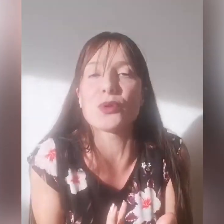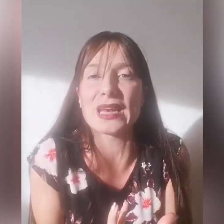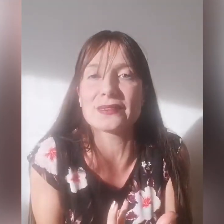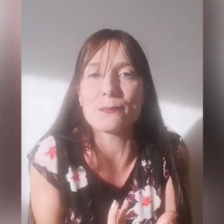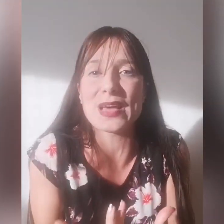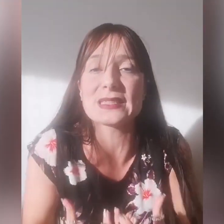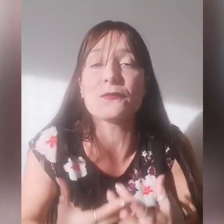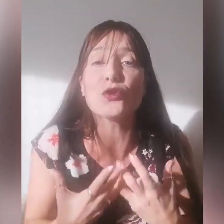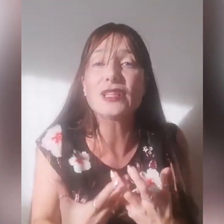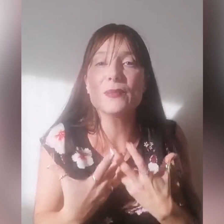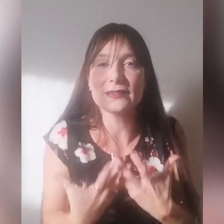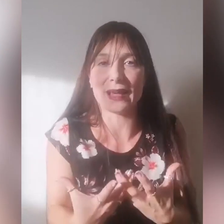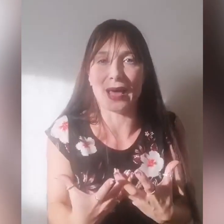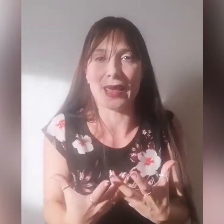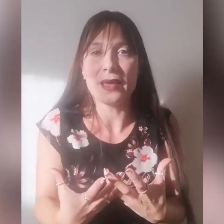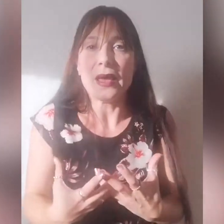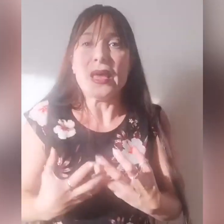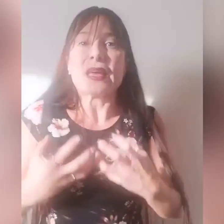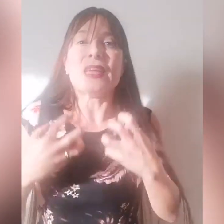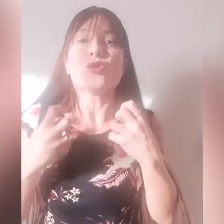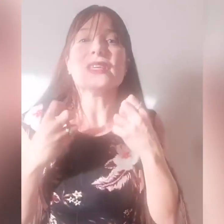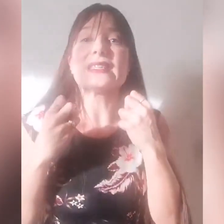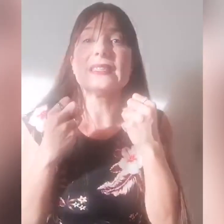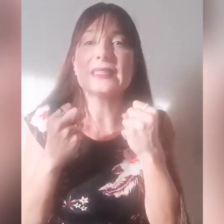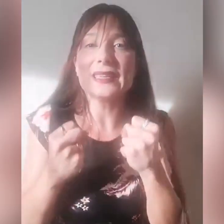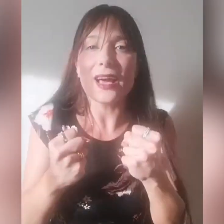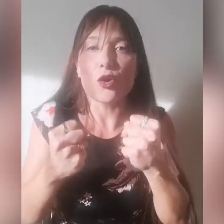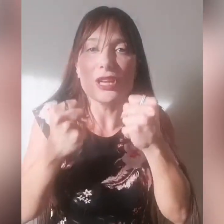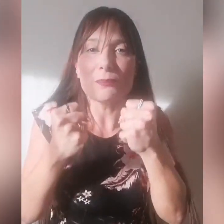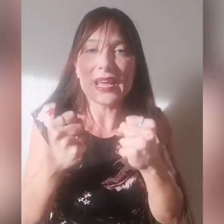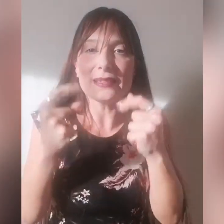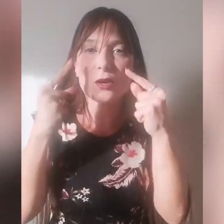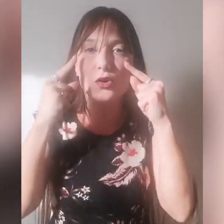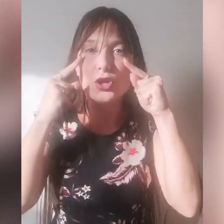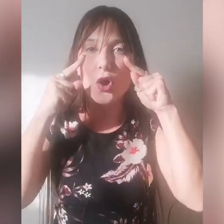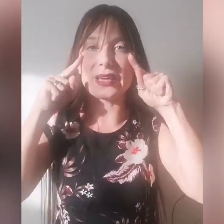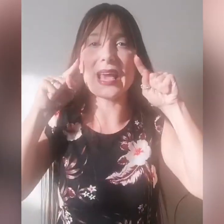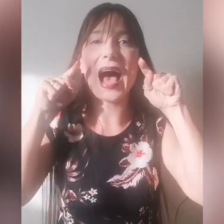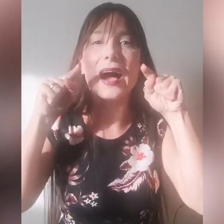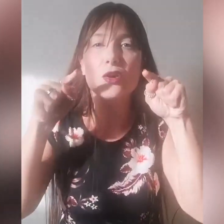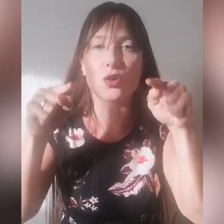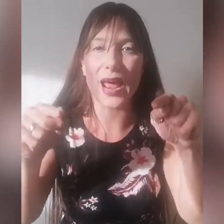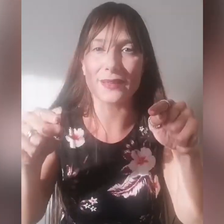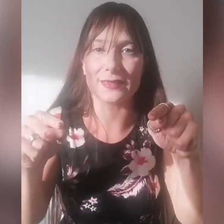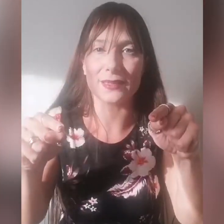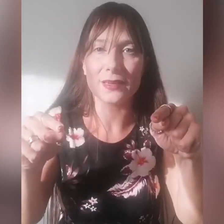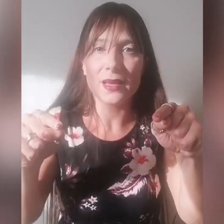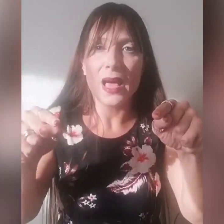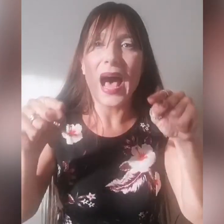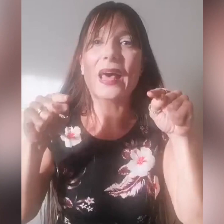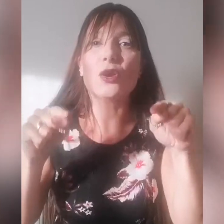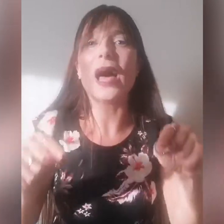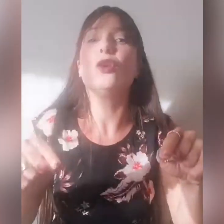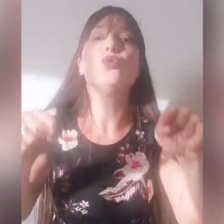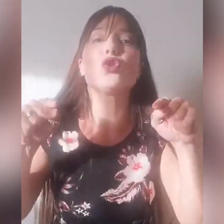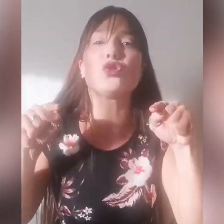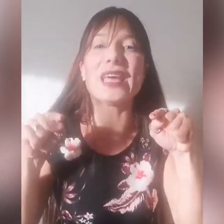nella tempesta, è fondamentale che noi si stia con i piedi, con gli occhi ancorati all'urlo dei